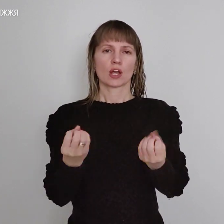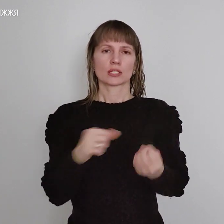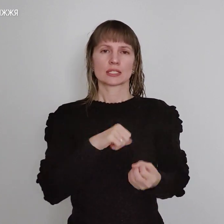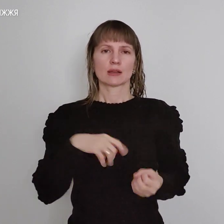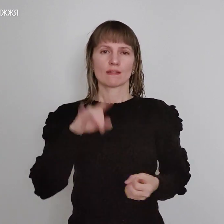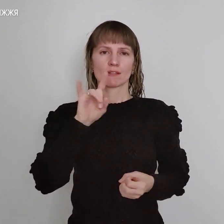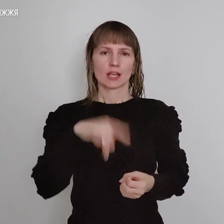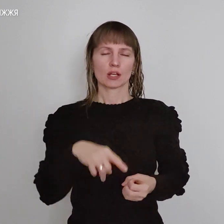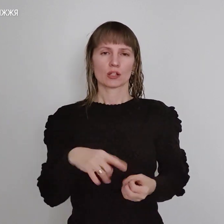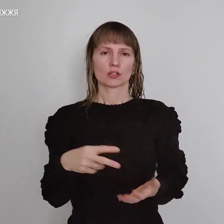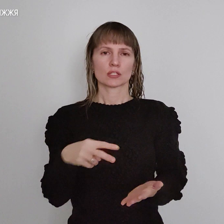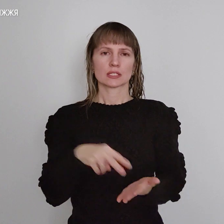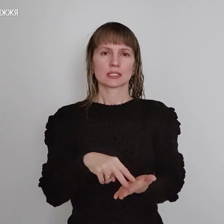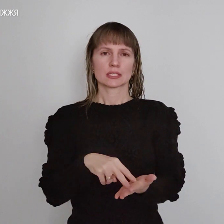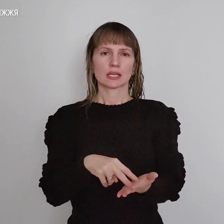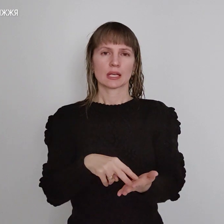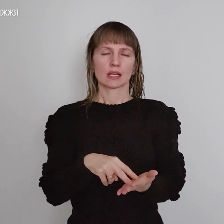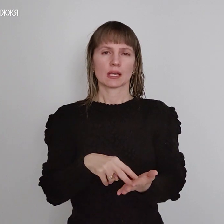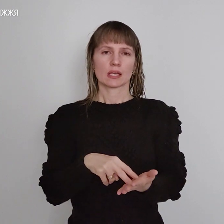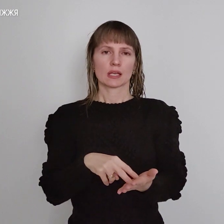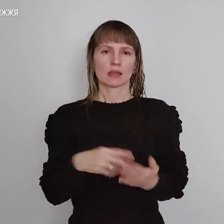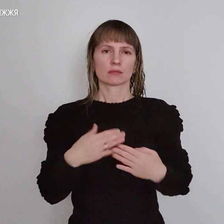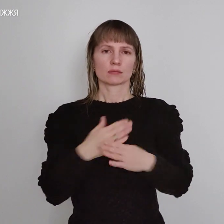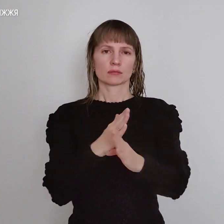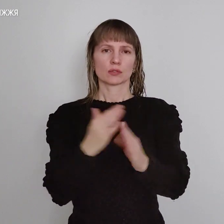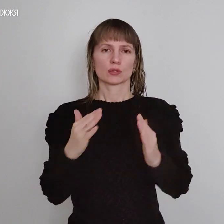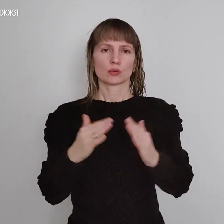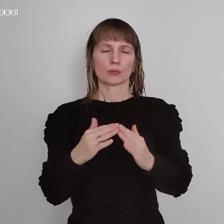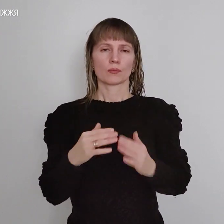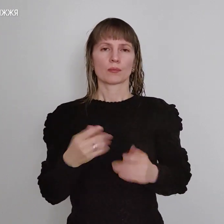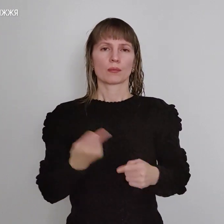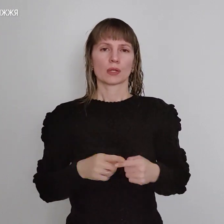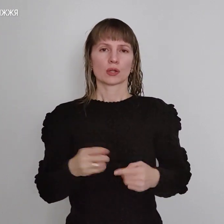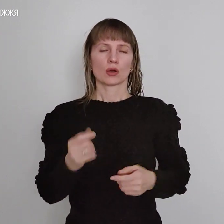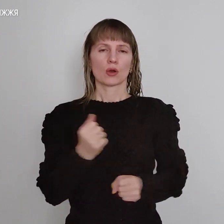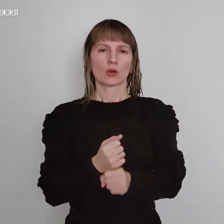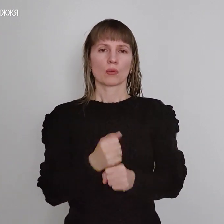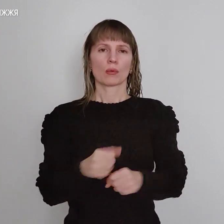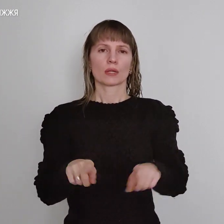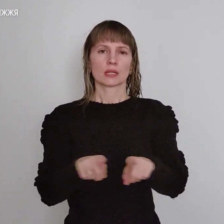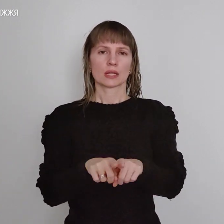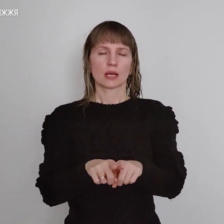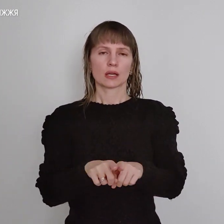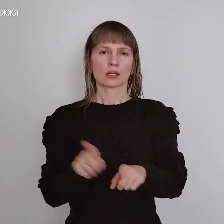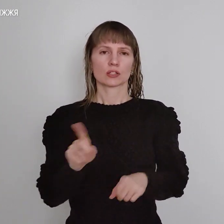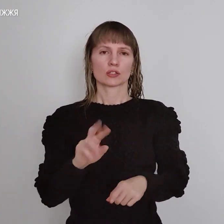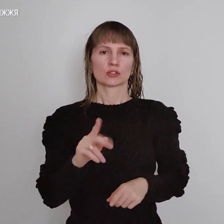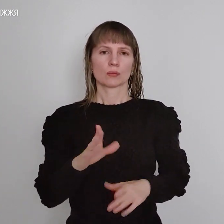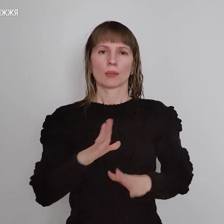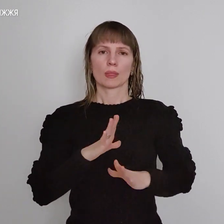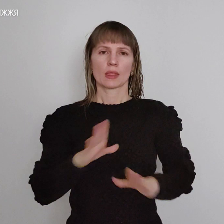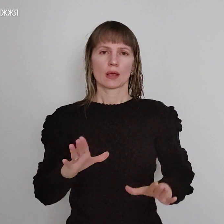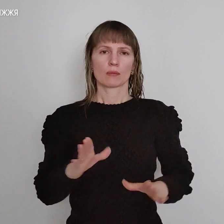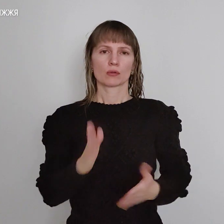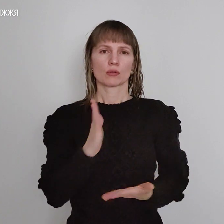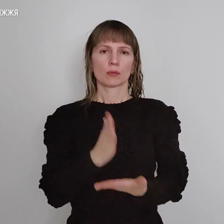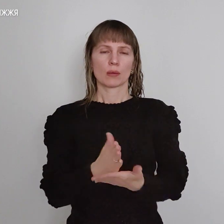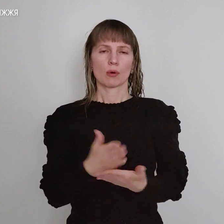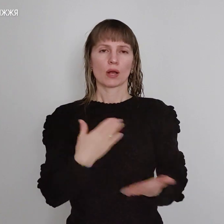останнього до віку. Тому ми вибухом вважаємо так, щоб не бути упрямовим контактом в